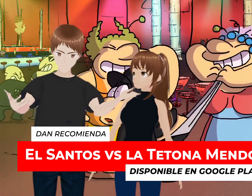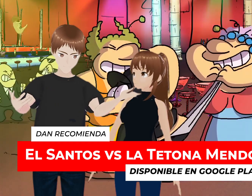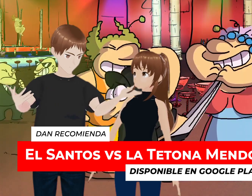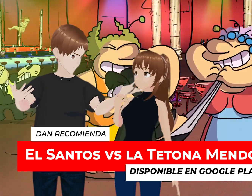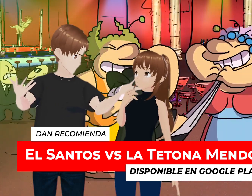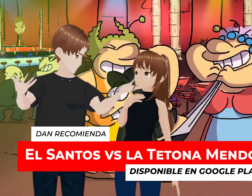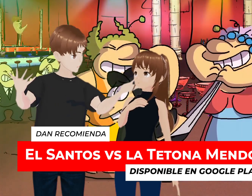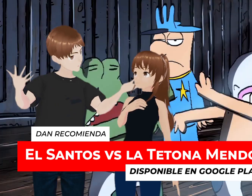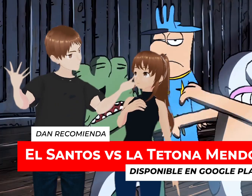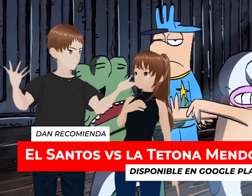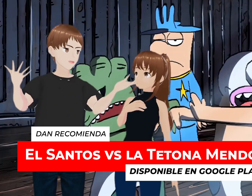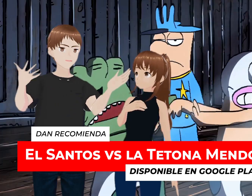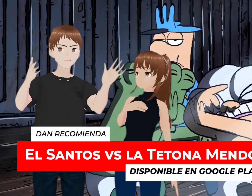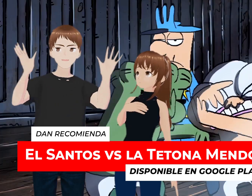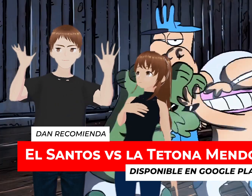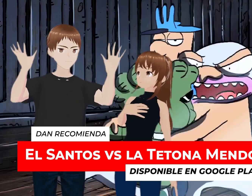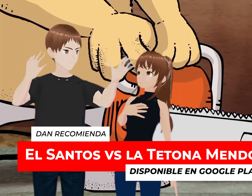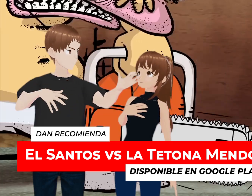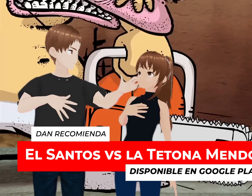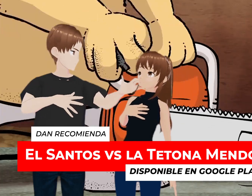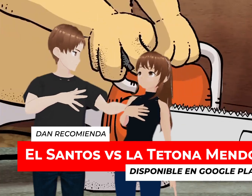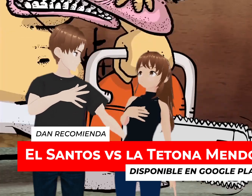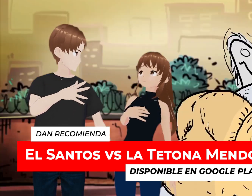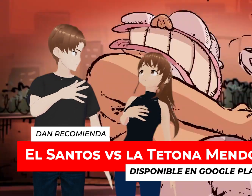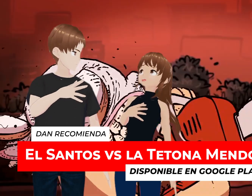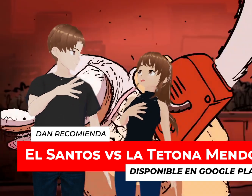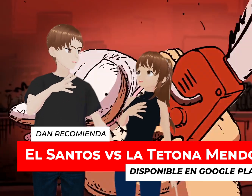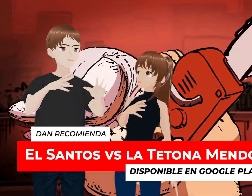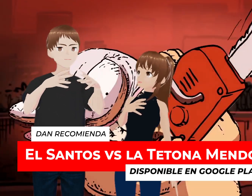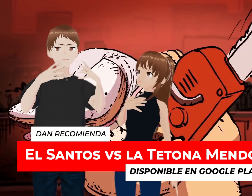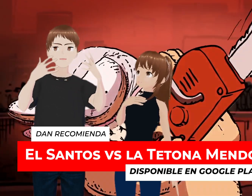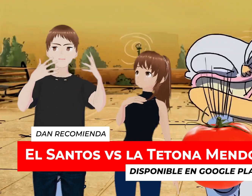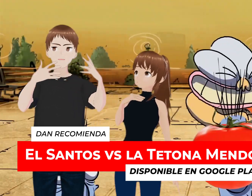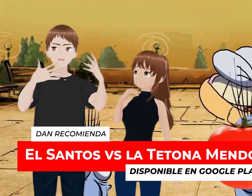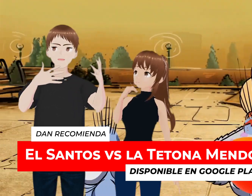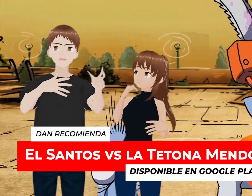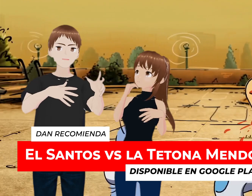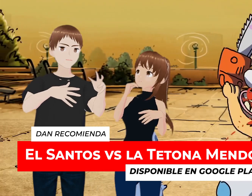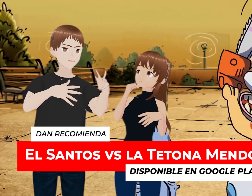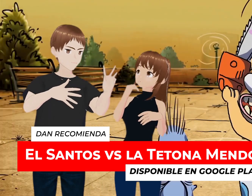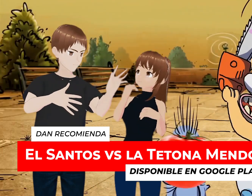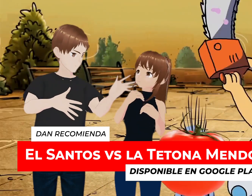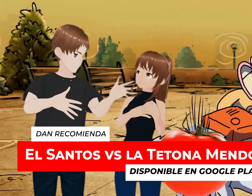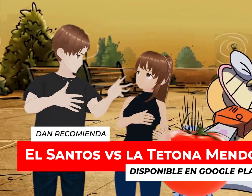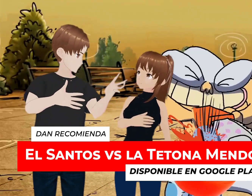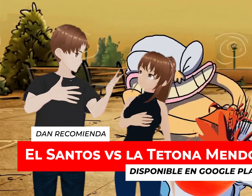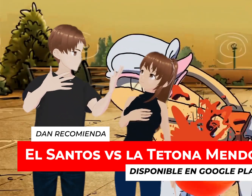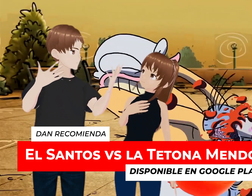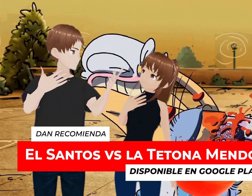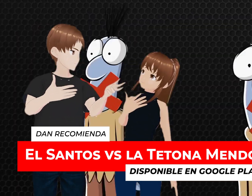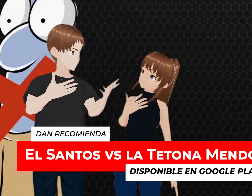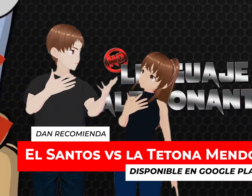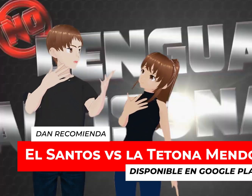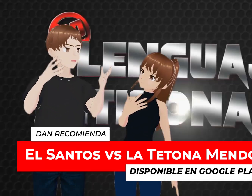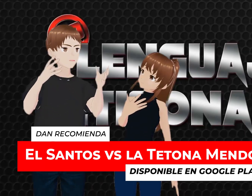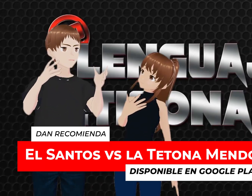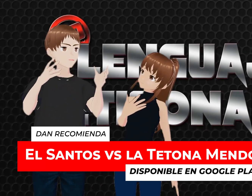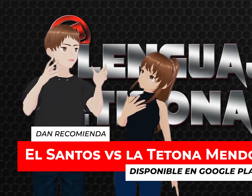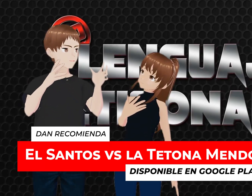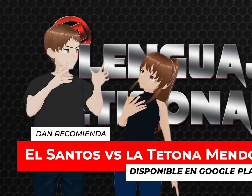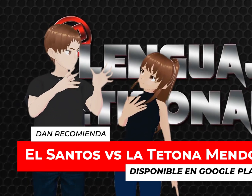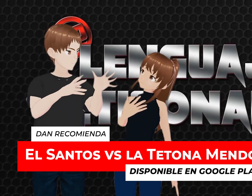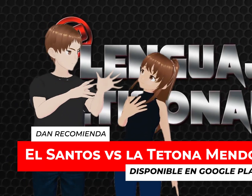De la gente P2 00 P2 O algo así se llamaba A que hagas algo más Como con un público Más maduro Porque también aquí El público